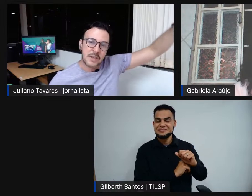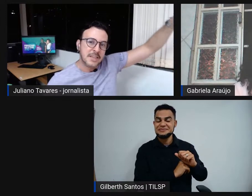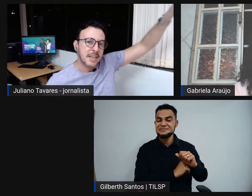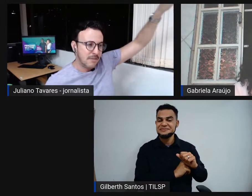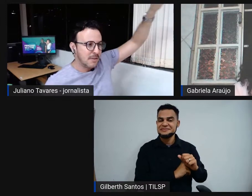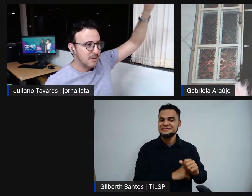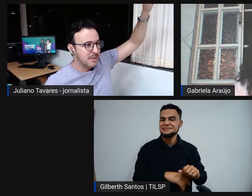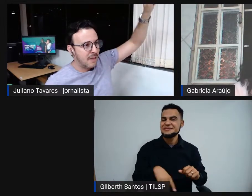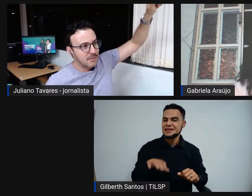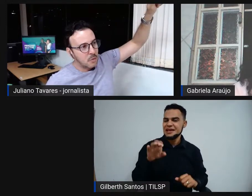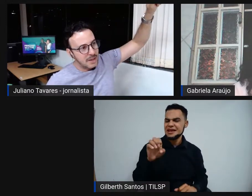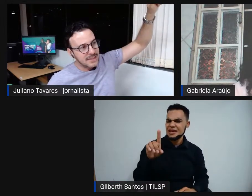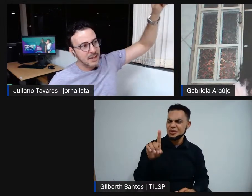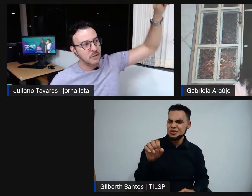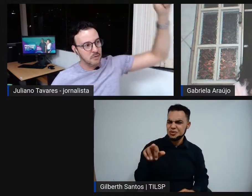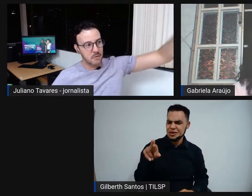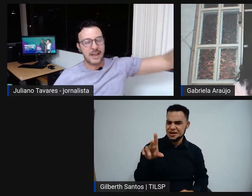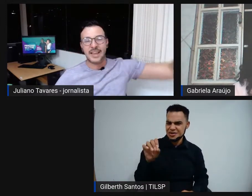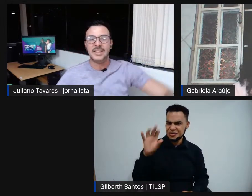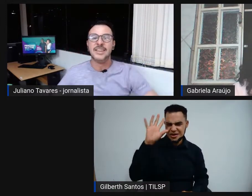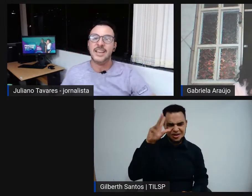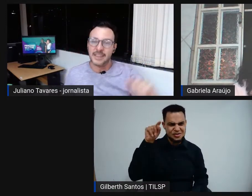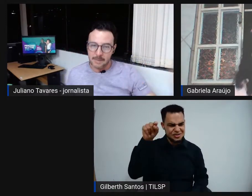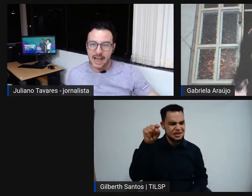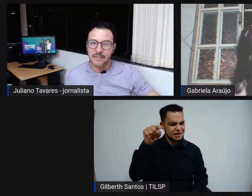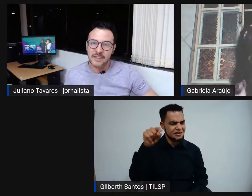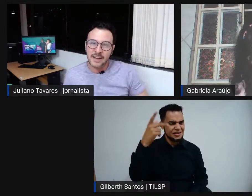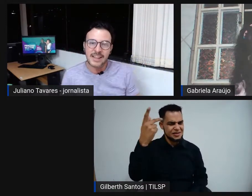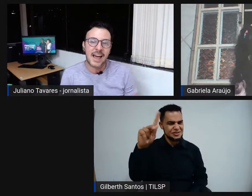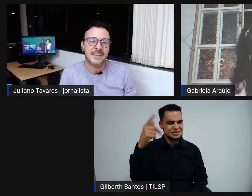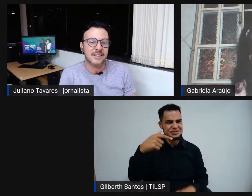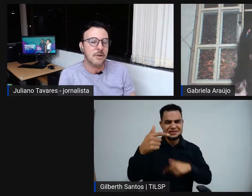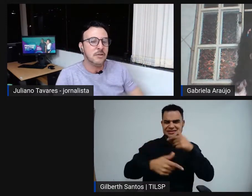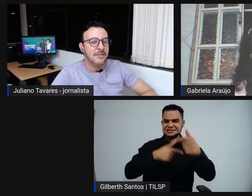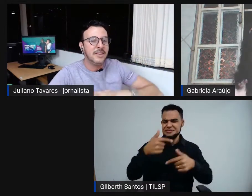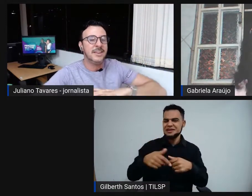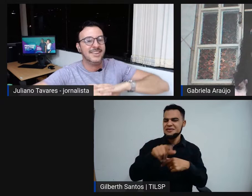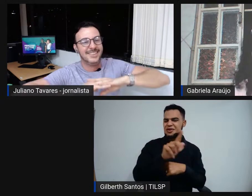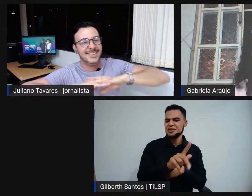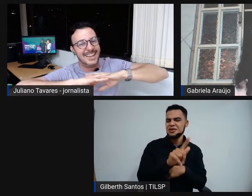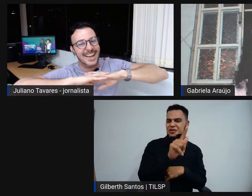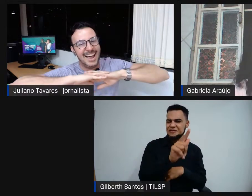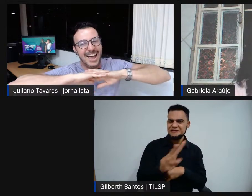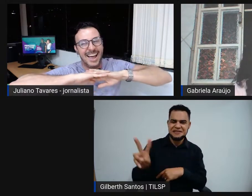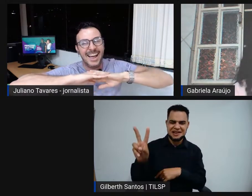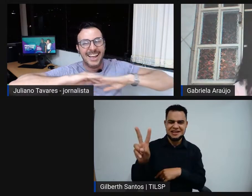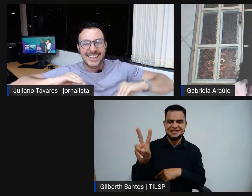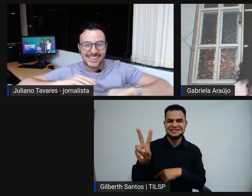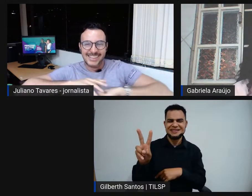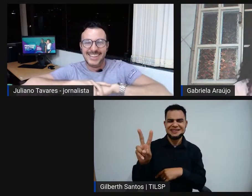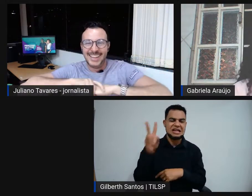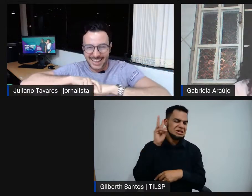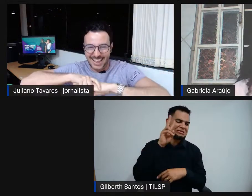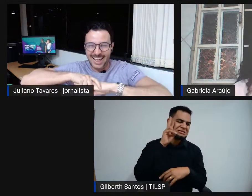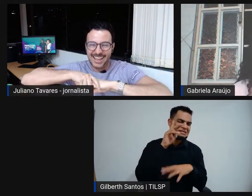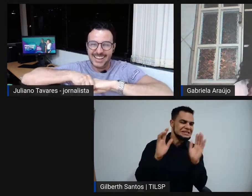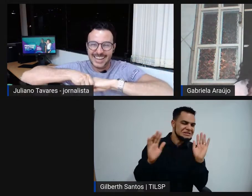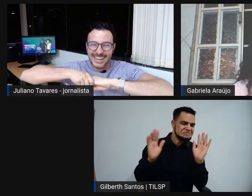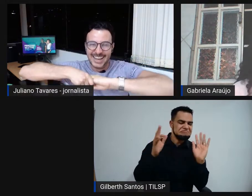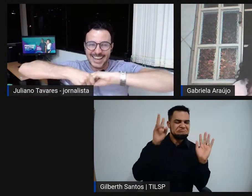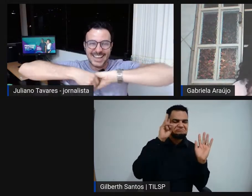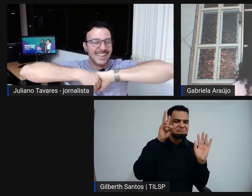é daí, não sei se você deve conhecê-lo, é daí, trabalhava em Valadares, Eduardo Oliveira. Não lembro, não me